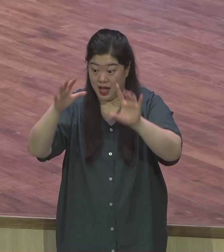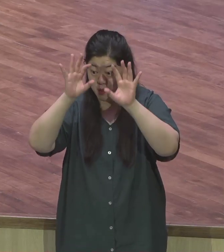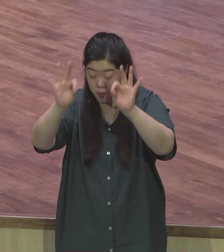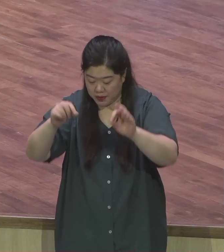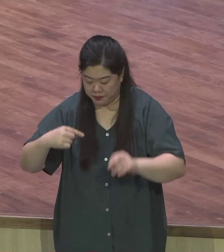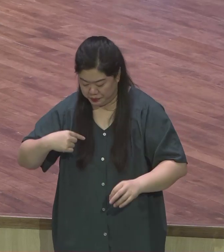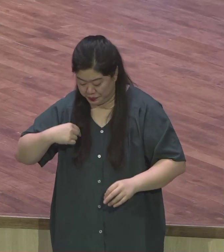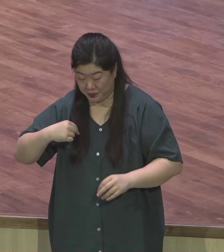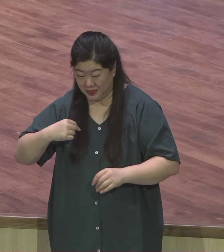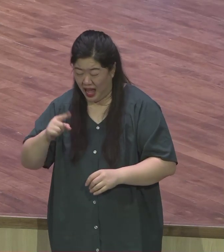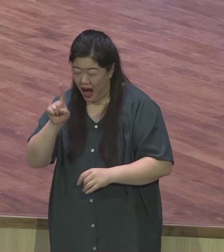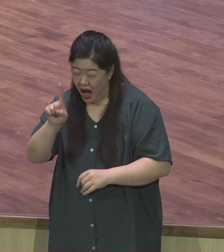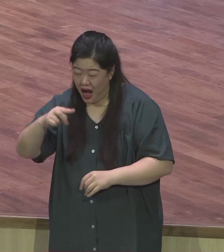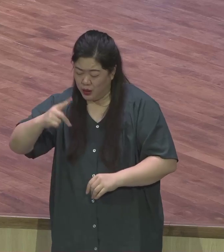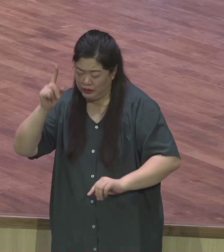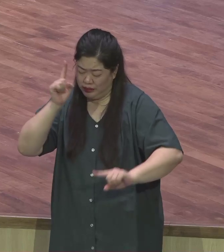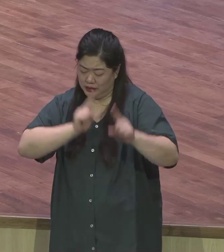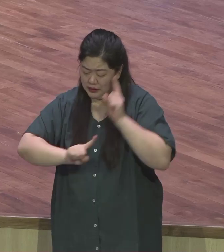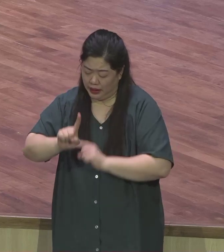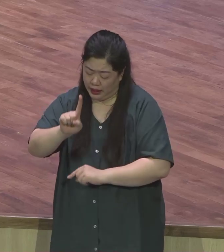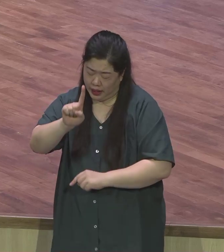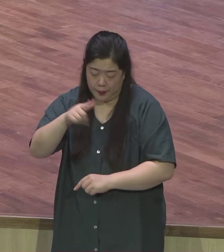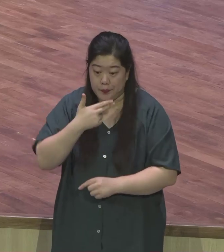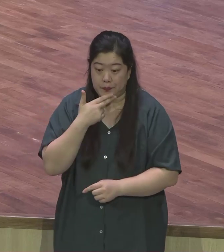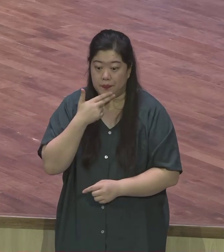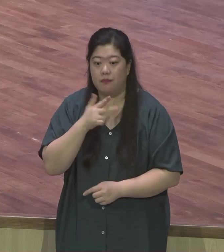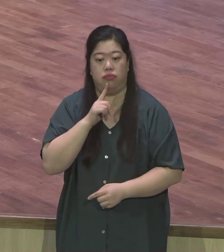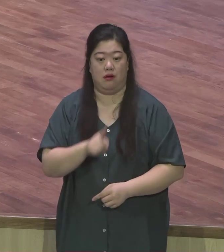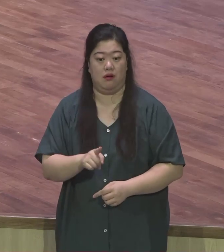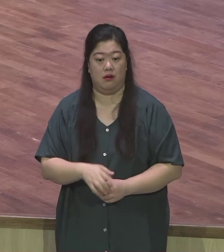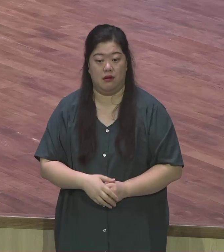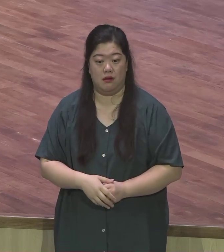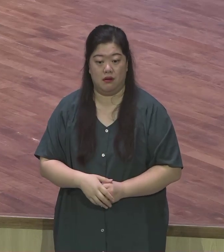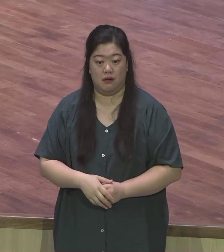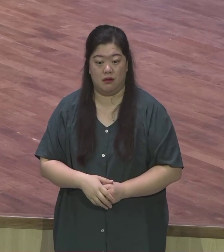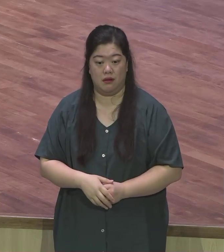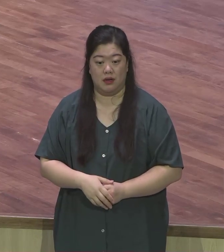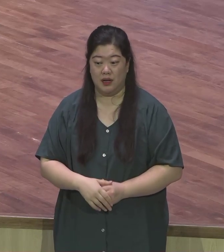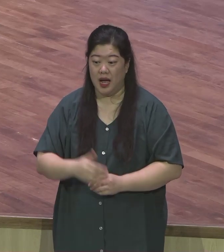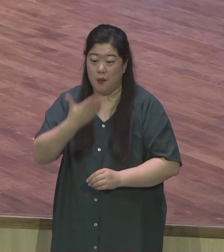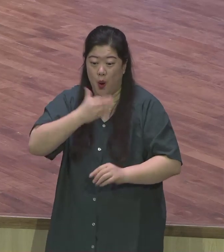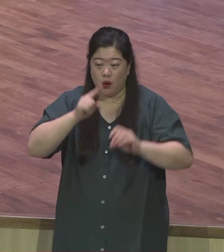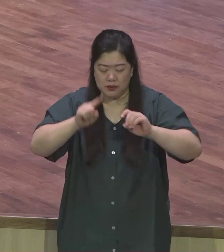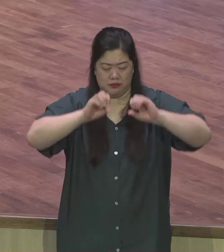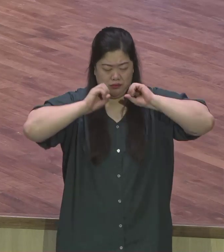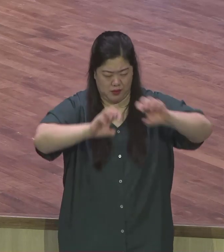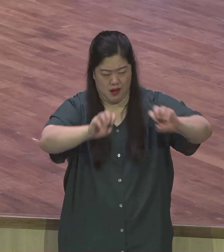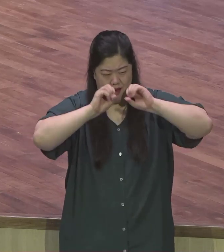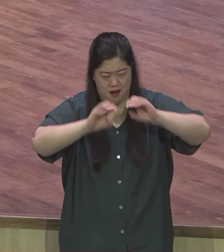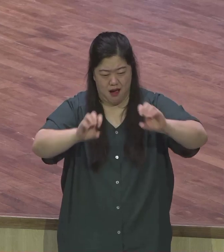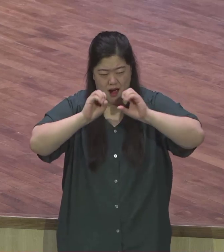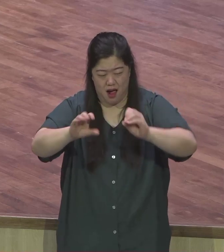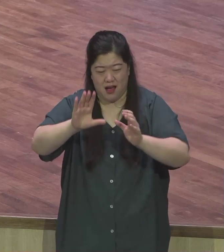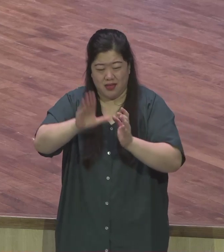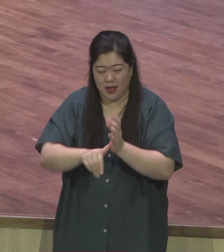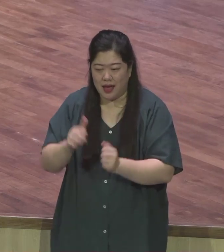상하지 아니할 것이다 말세지 말에 복음을 전하는 전도자들 하나님께서 불꽃 같은 눈동자로